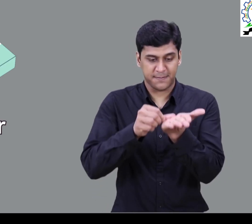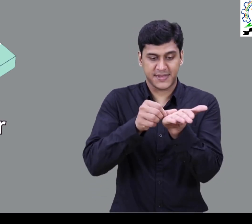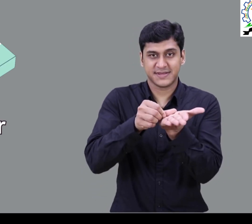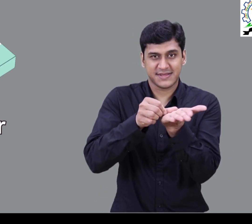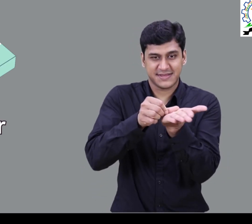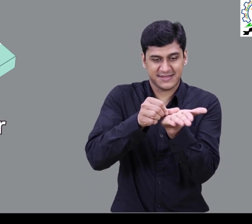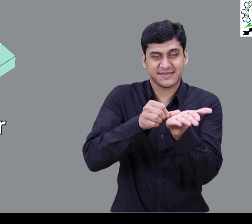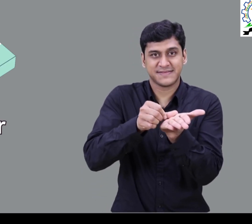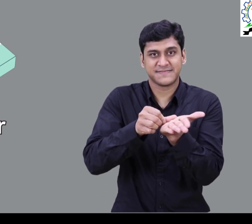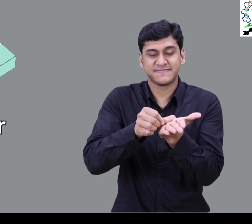रबड